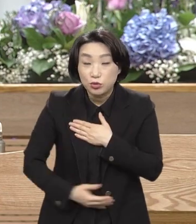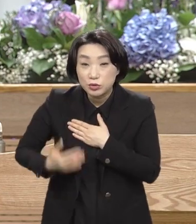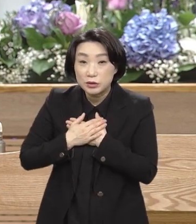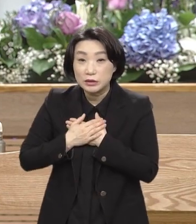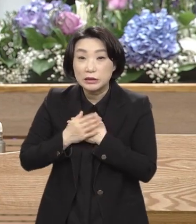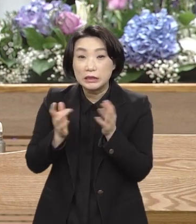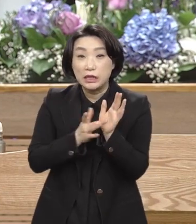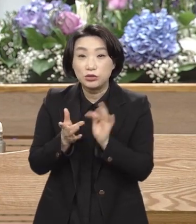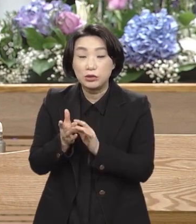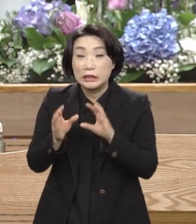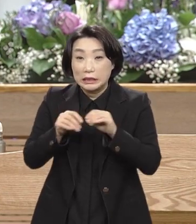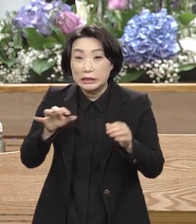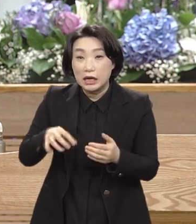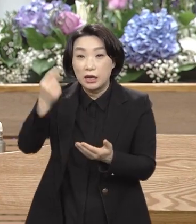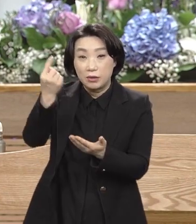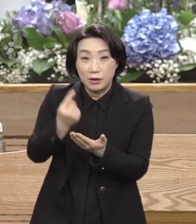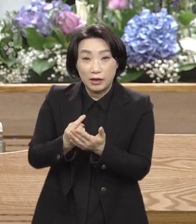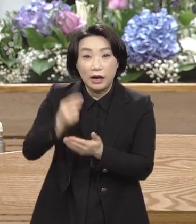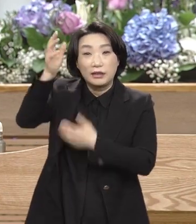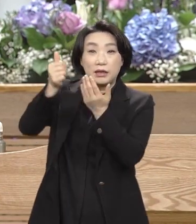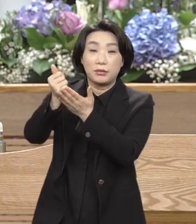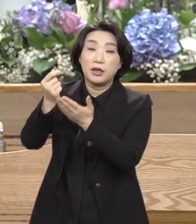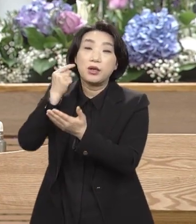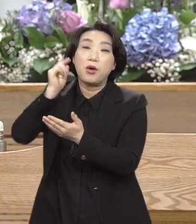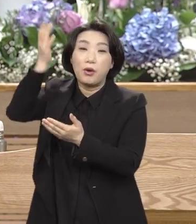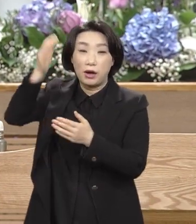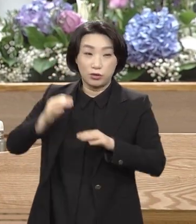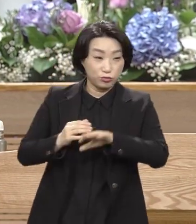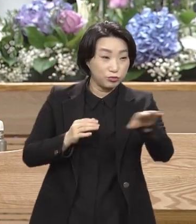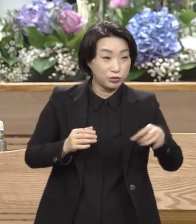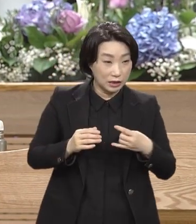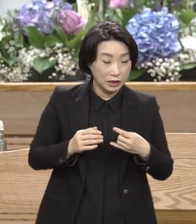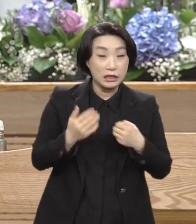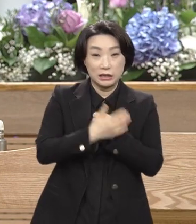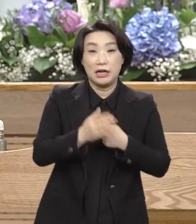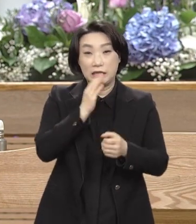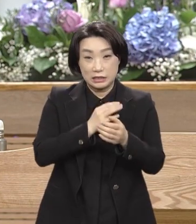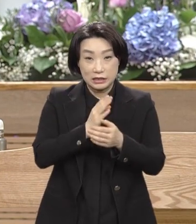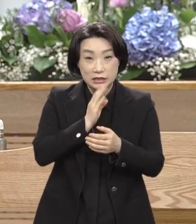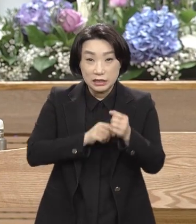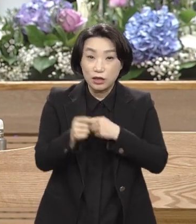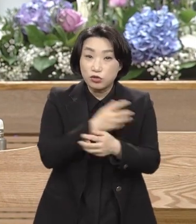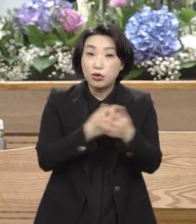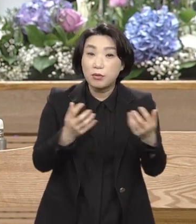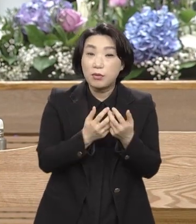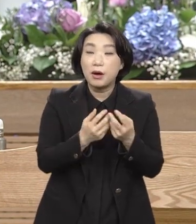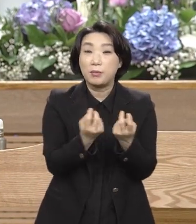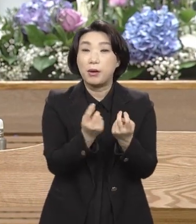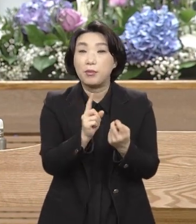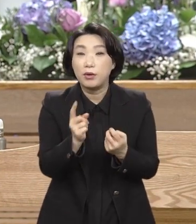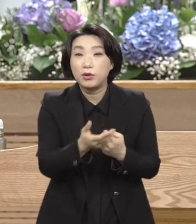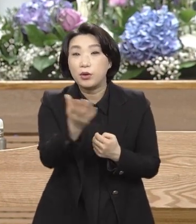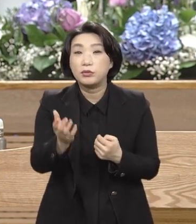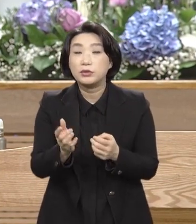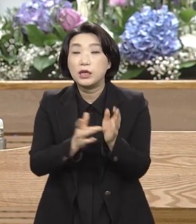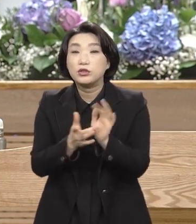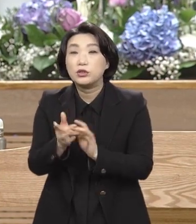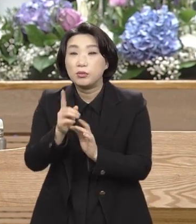땅에 와서 하나님께 영광이여. 우리의 은혜와 진리가 충만하려면 살아야 돼 죽어야 돼 우리 죄를 짊어지고.